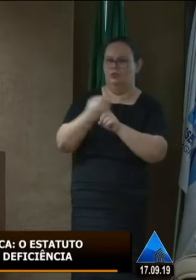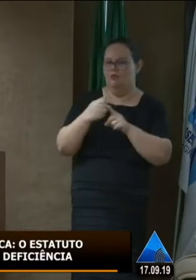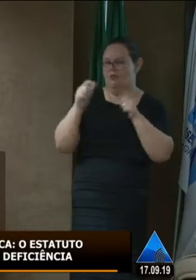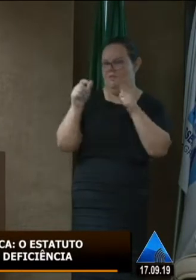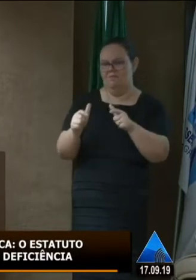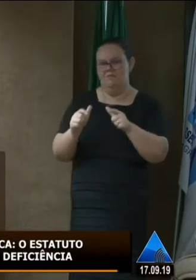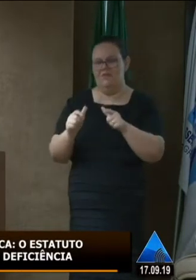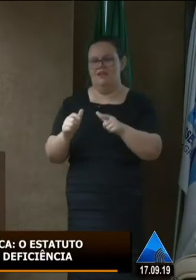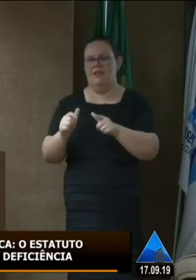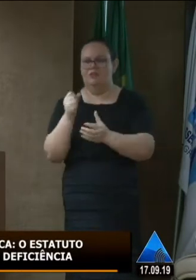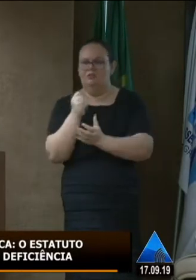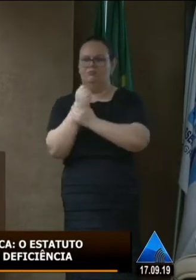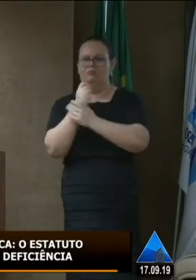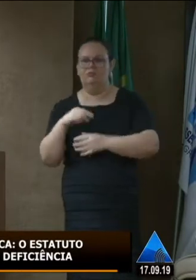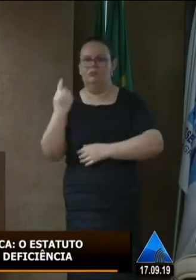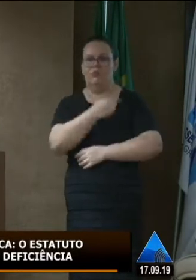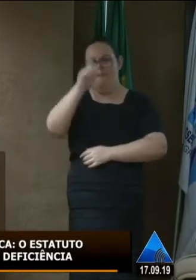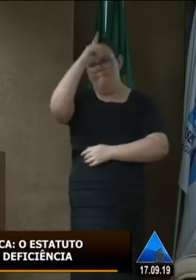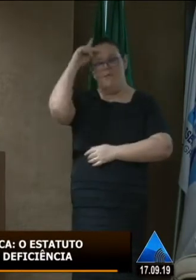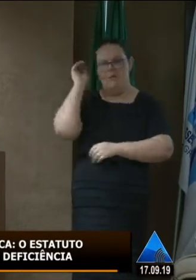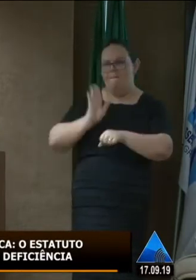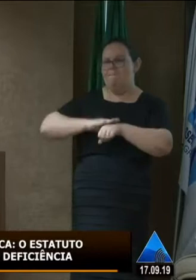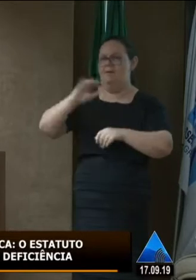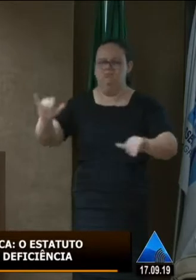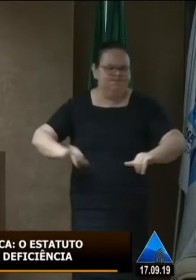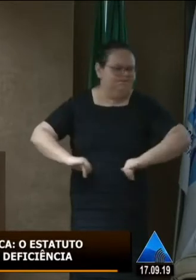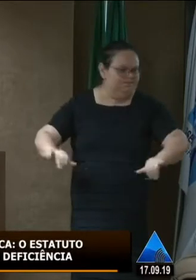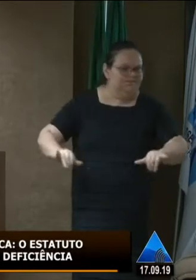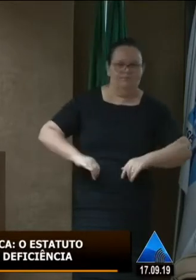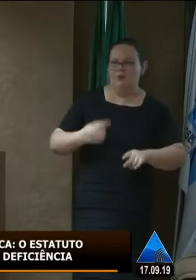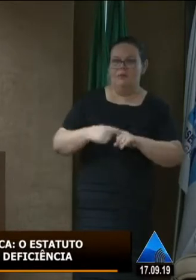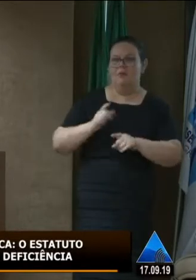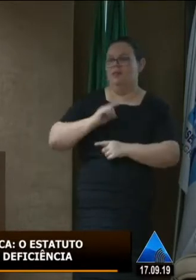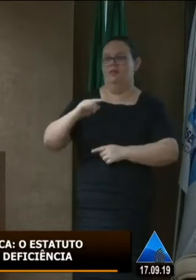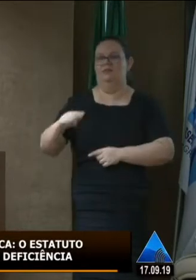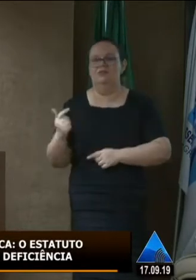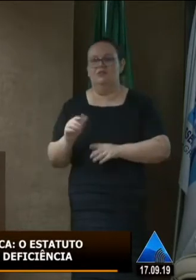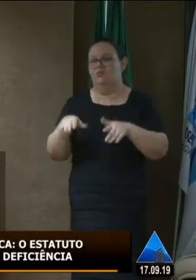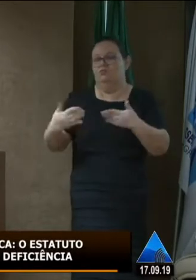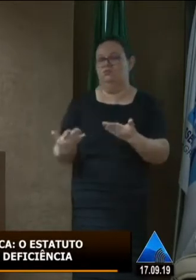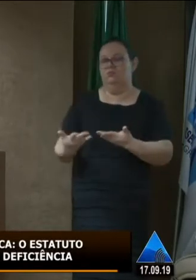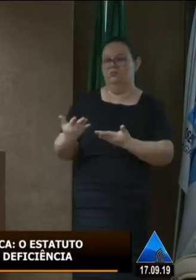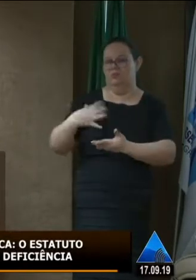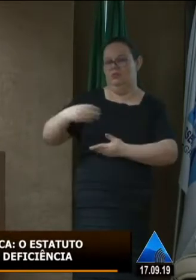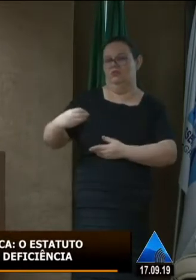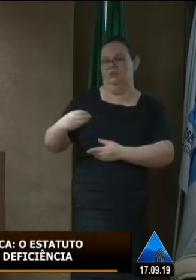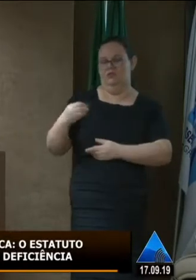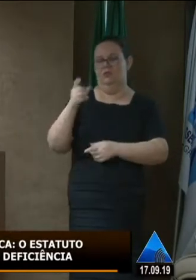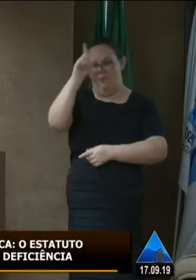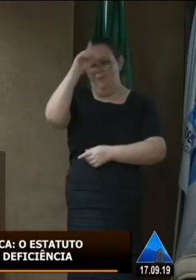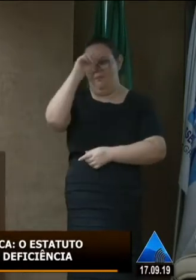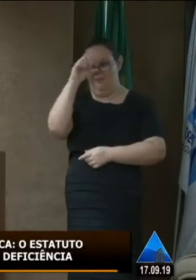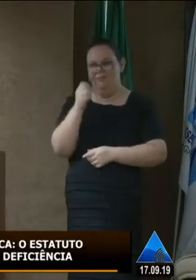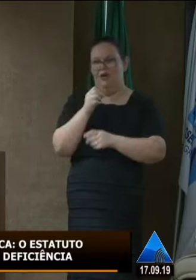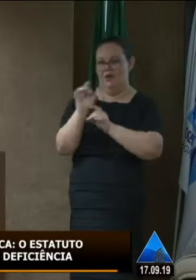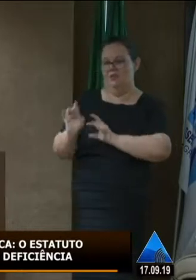da segurança somos as pessoas que mais sofremos por não ter para nossos filhos aquilo que eles necessitam o